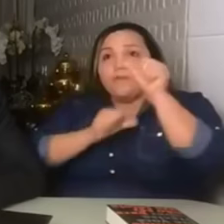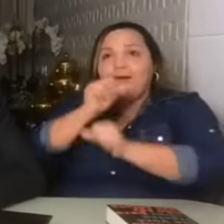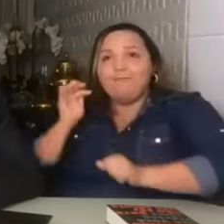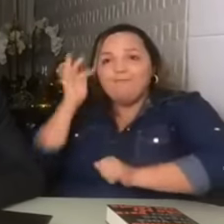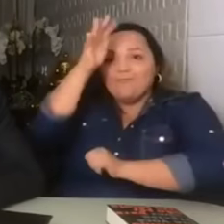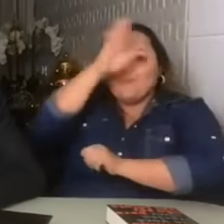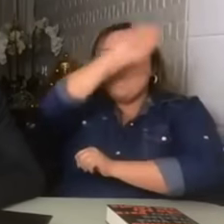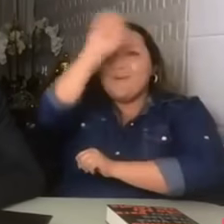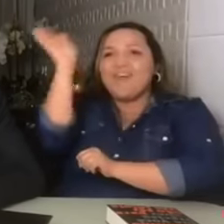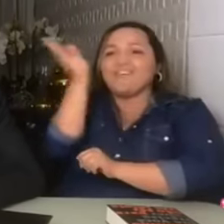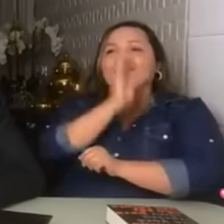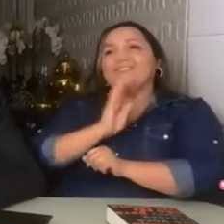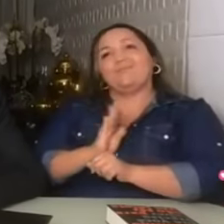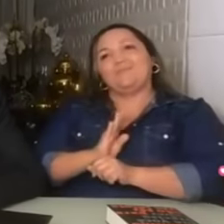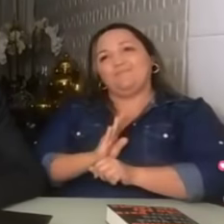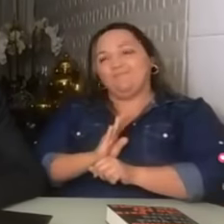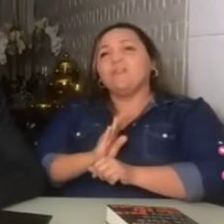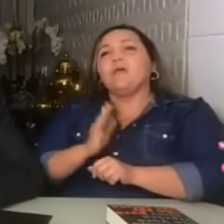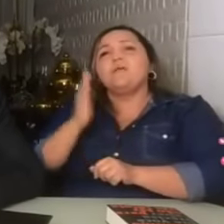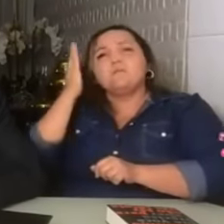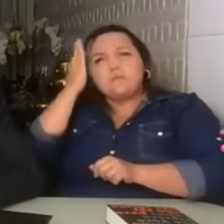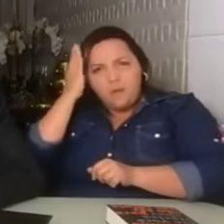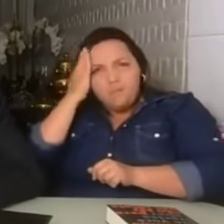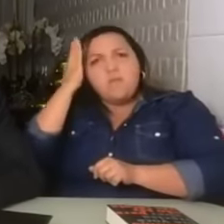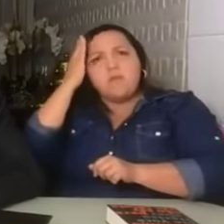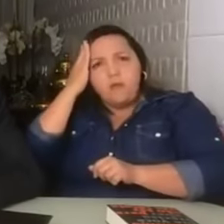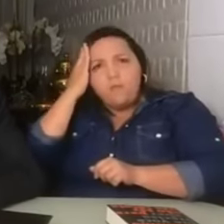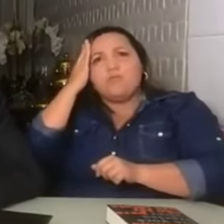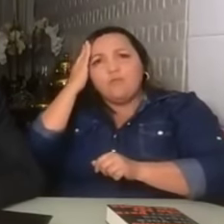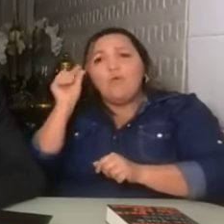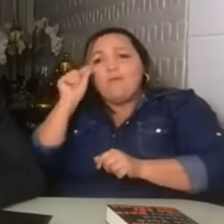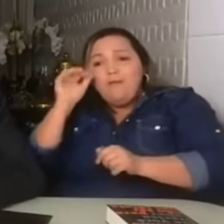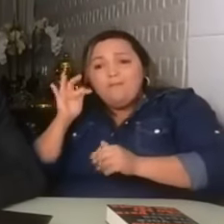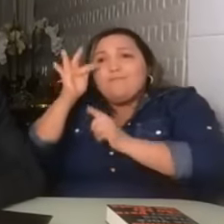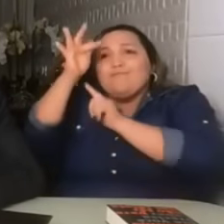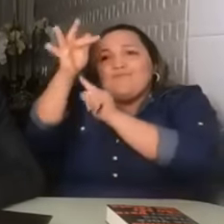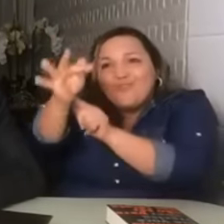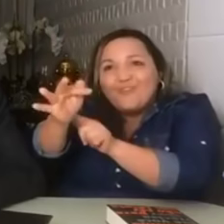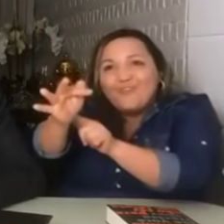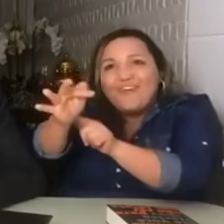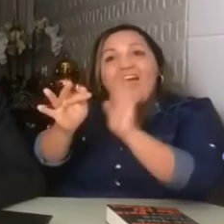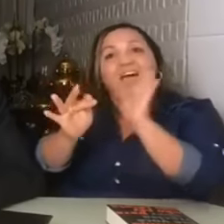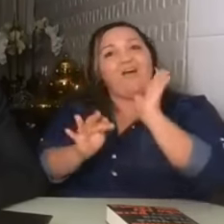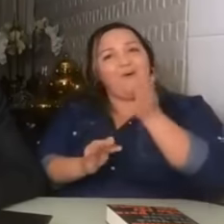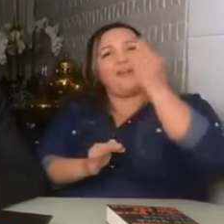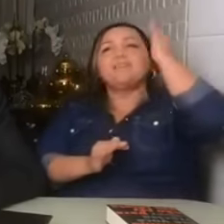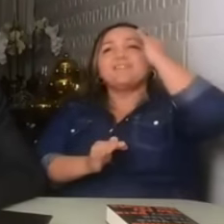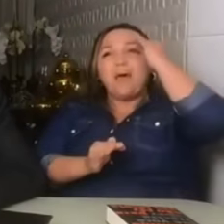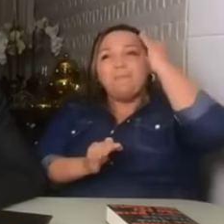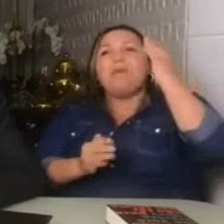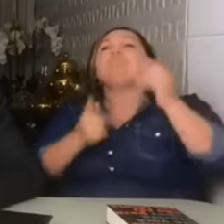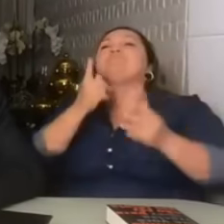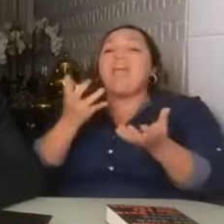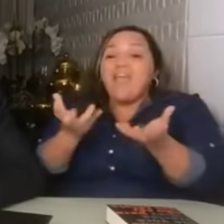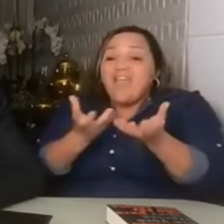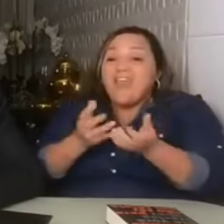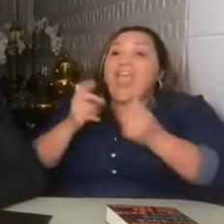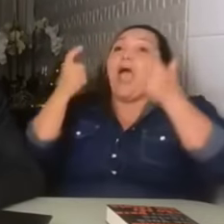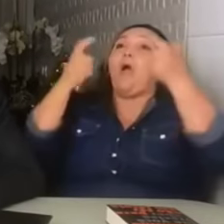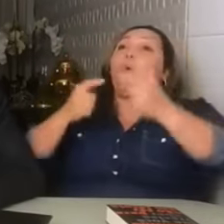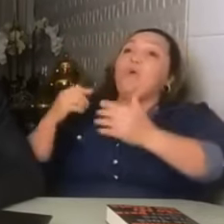destino do Brasil. Sabíamos para onde estávamos indo, agora sabemos para onde queremos ir.